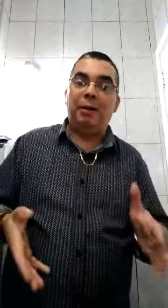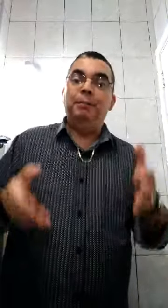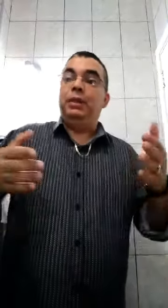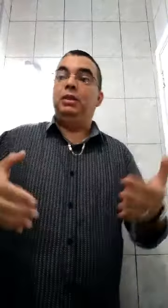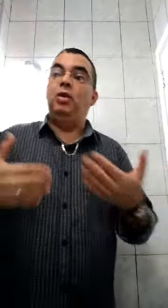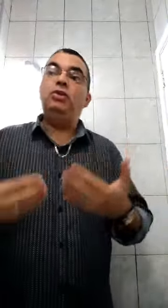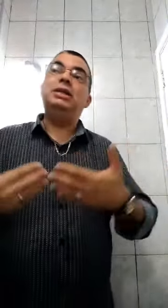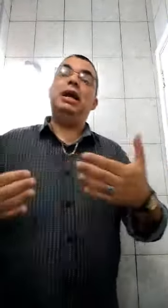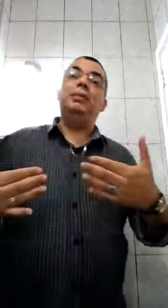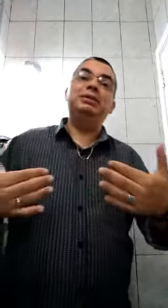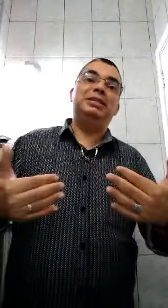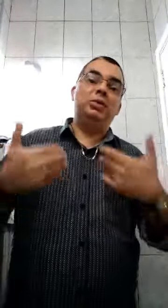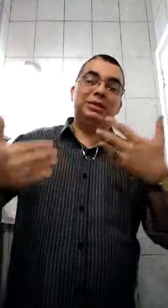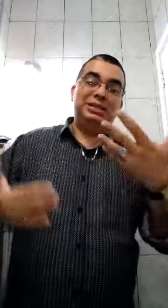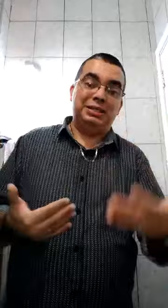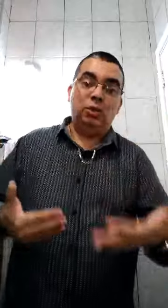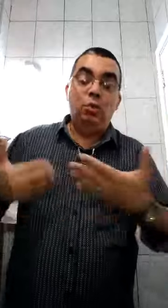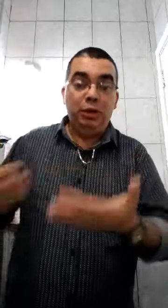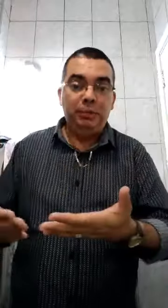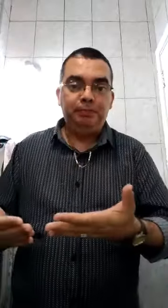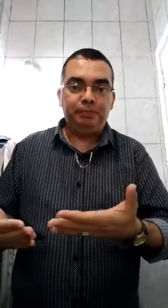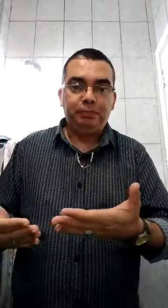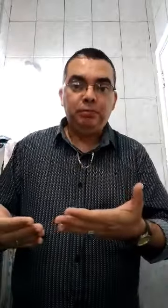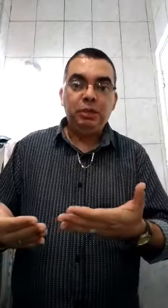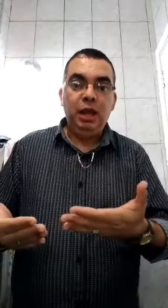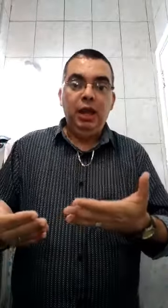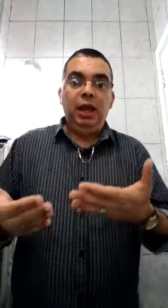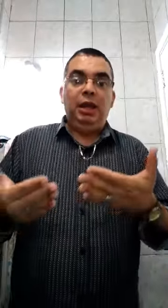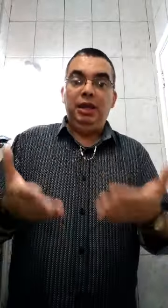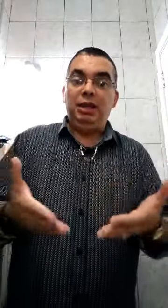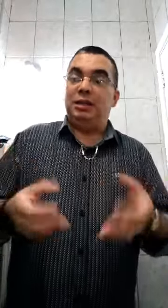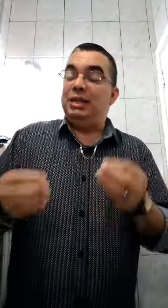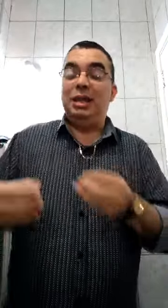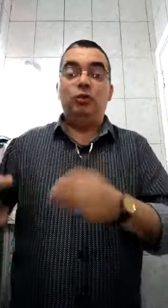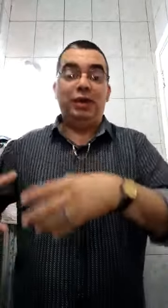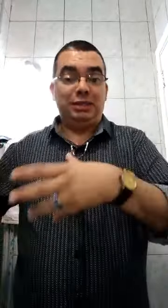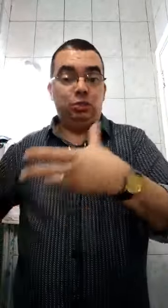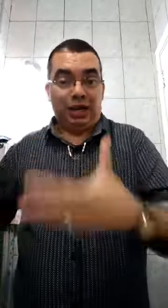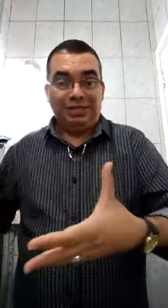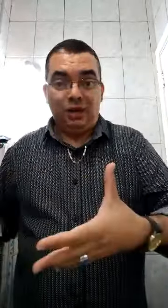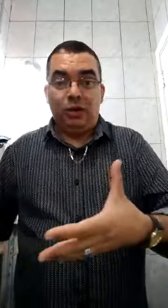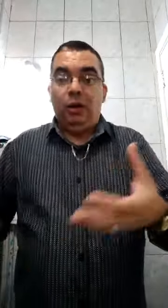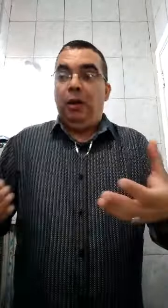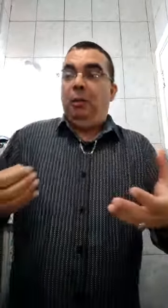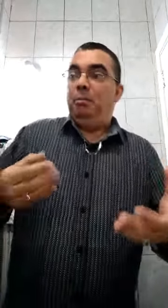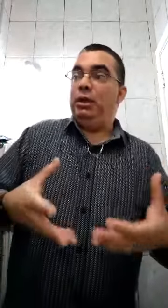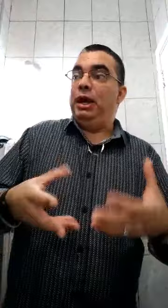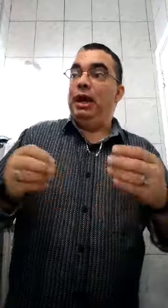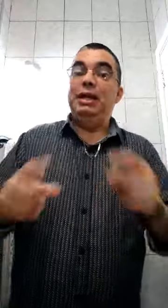Então, você acaba tendo uma sensação ruim. E tem que ter conversa entre o casal. Porque aí,